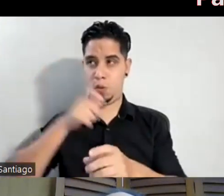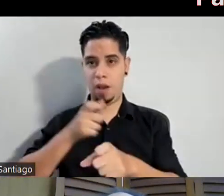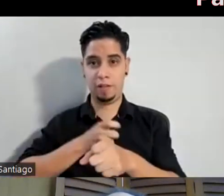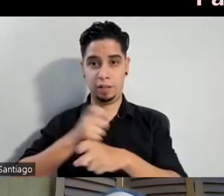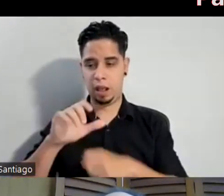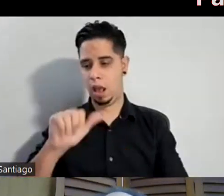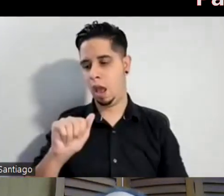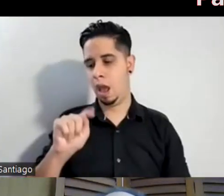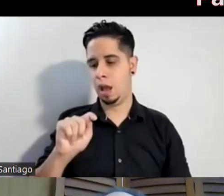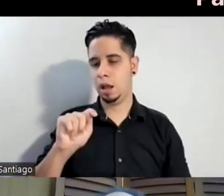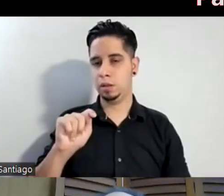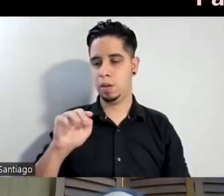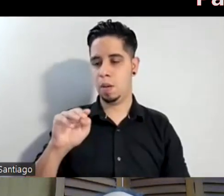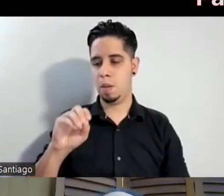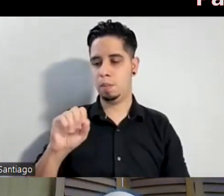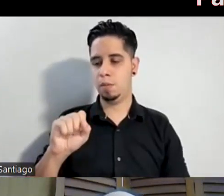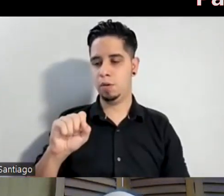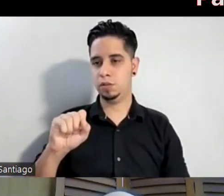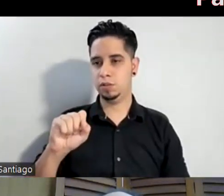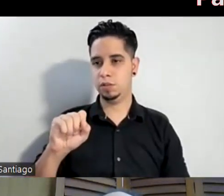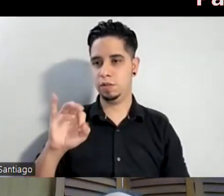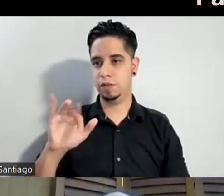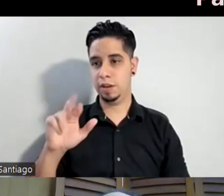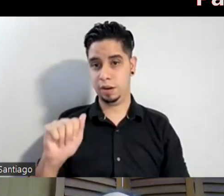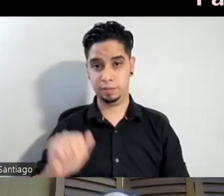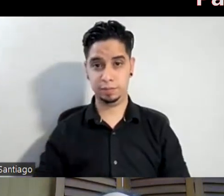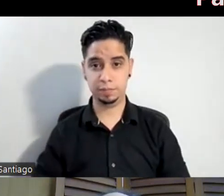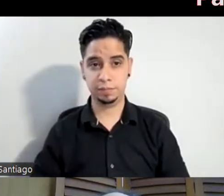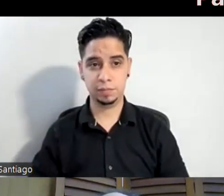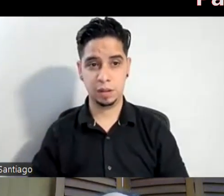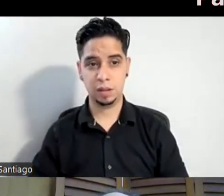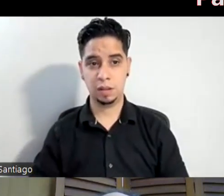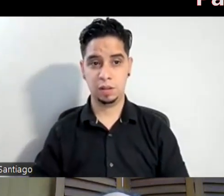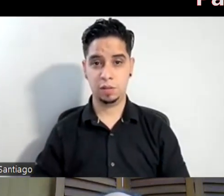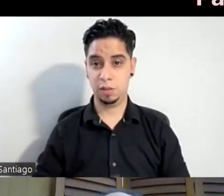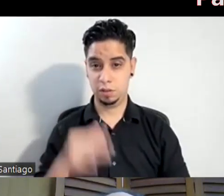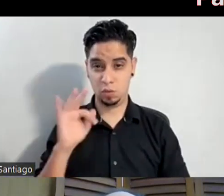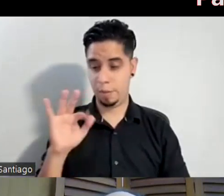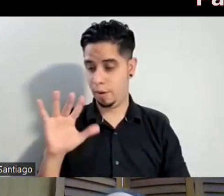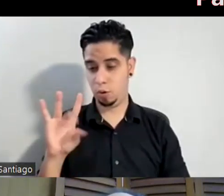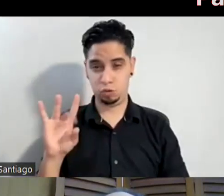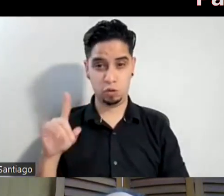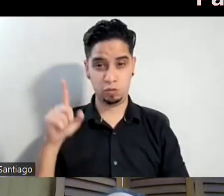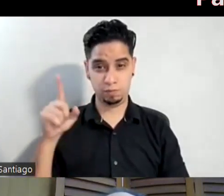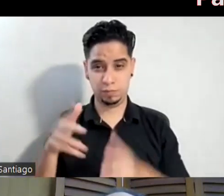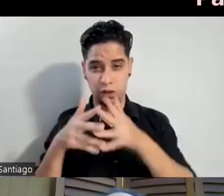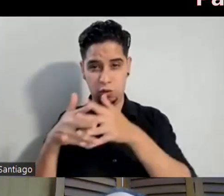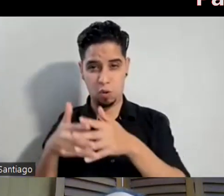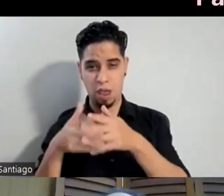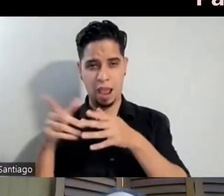tiene que ver, ¿verdad? Con la parte ambiental. 1988, en Estados Unidos, es cuando se crea